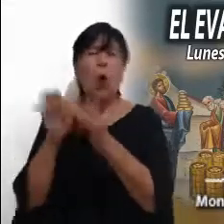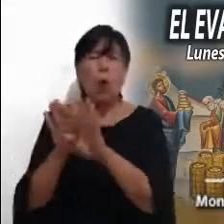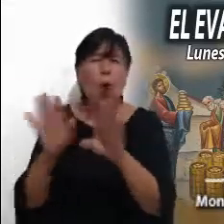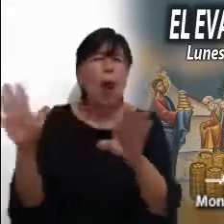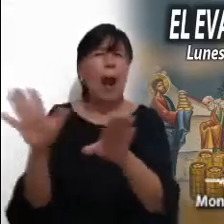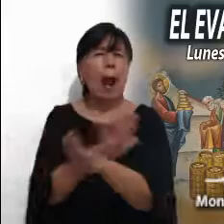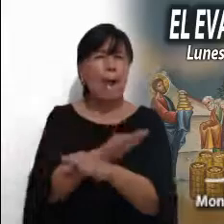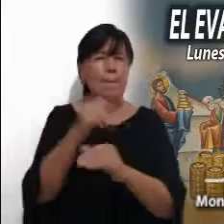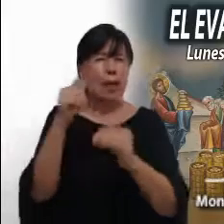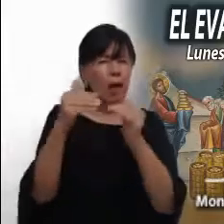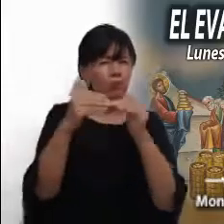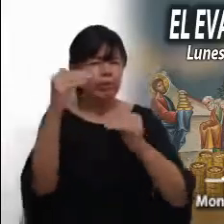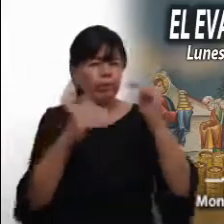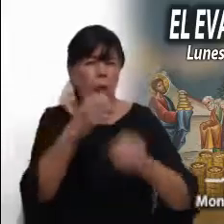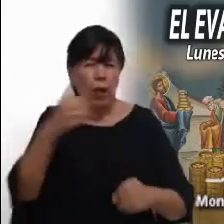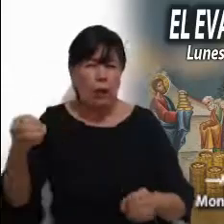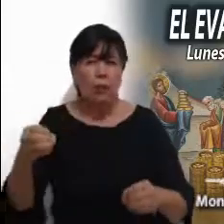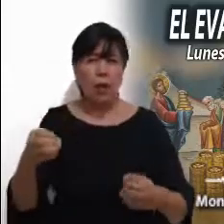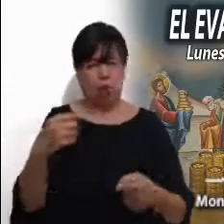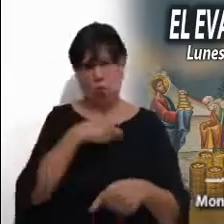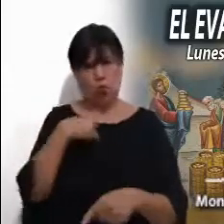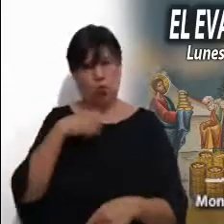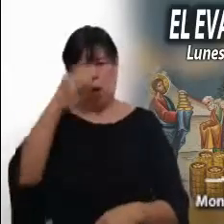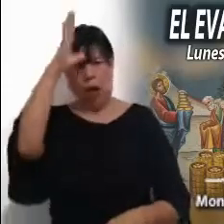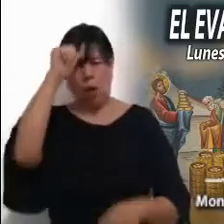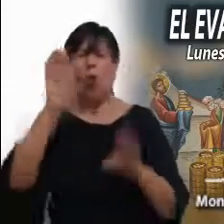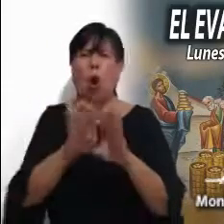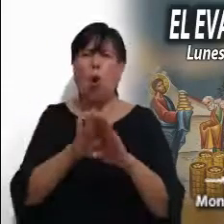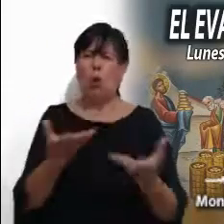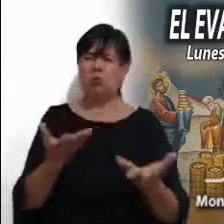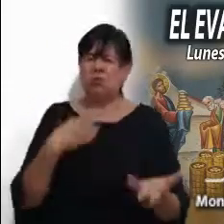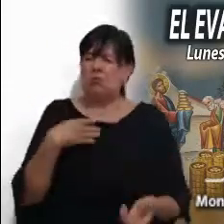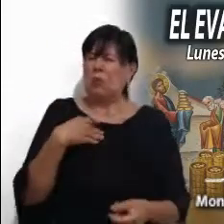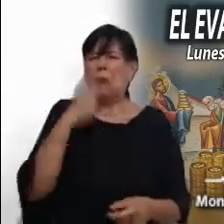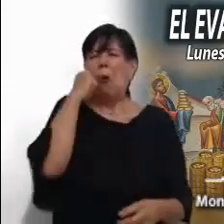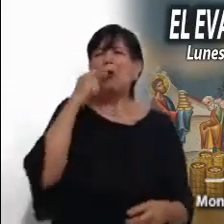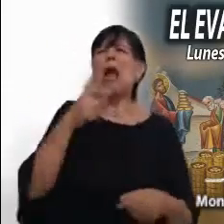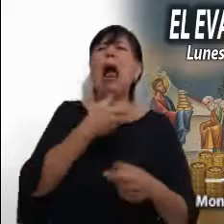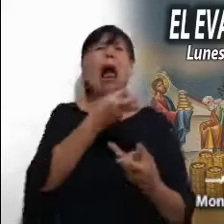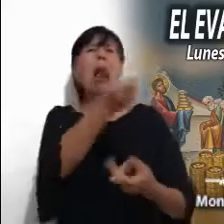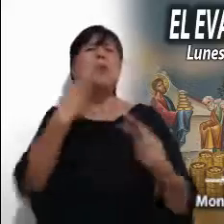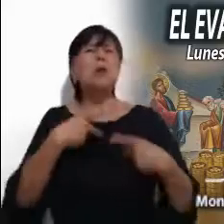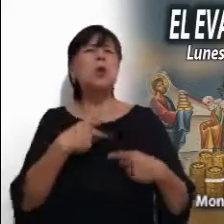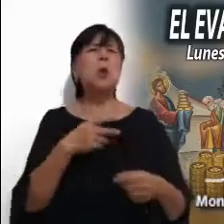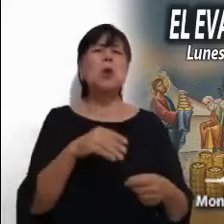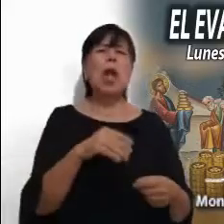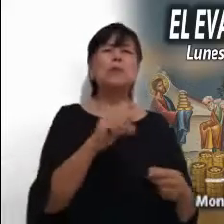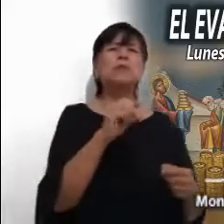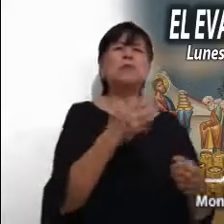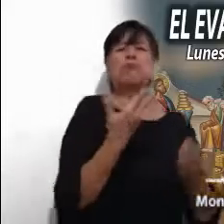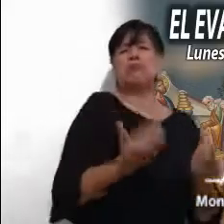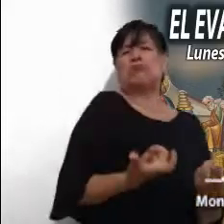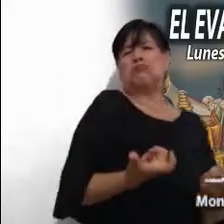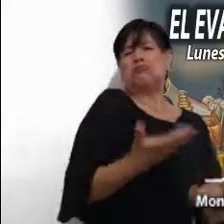No podemos estar de acuerdo en esta situación que provoca que unos pocos tengan todo y muchísimos no tengan nada.